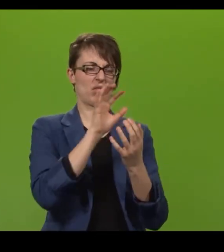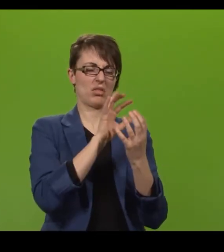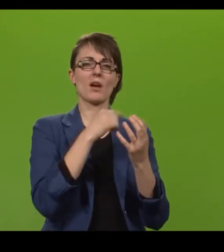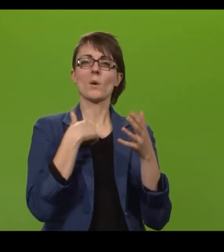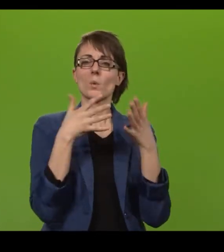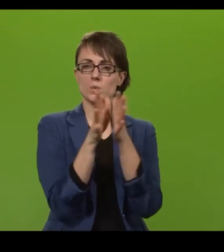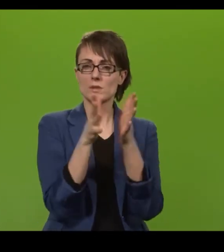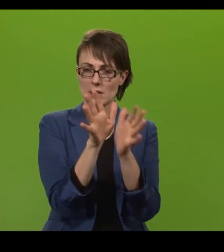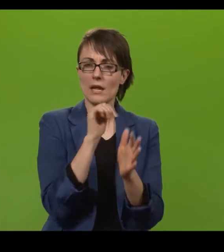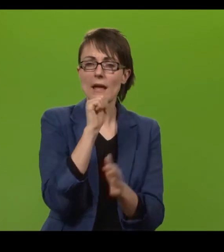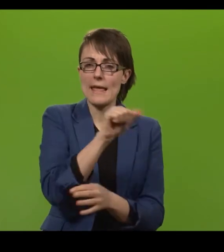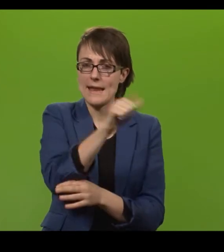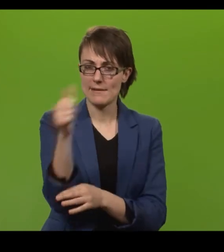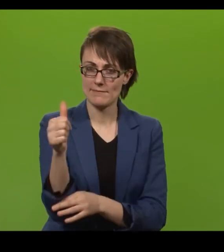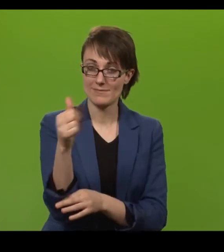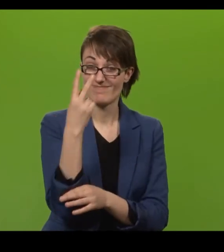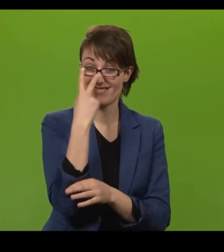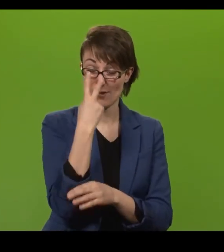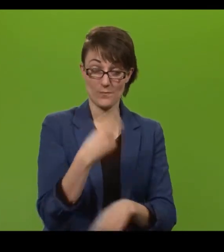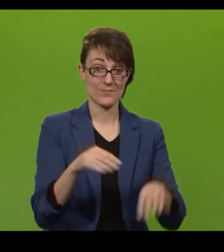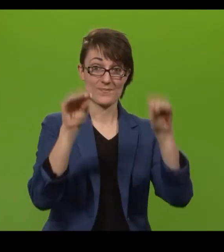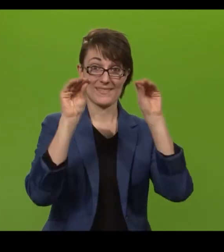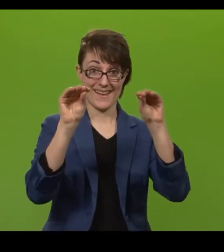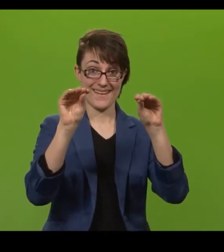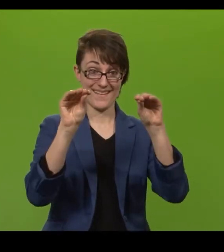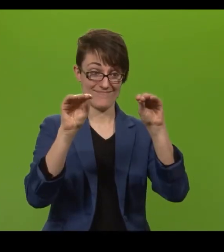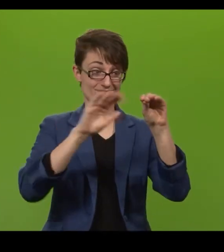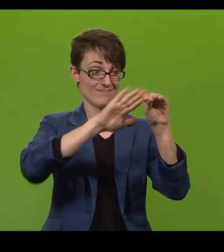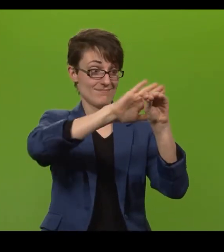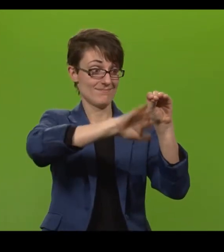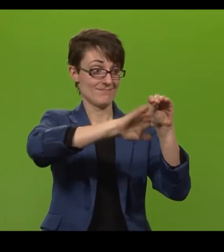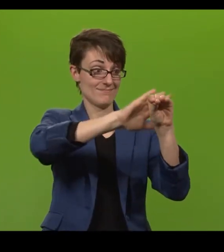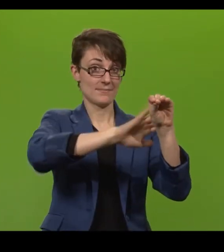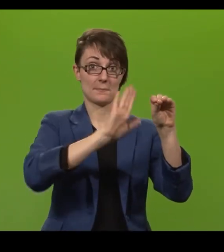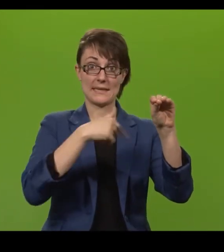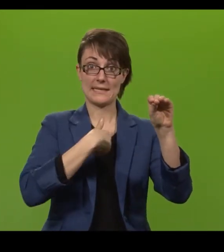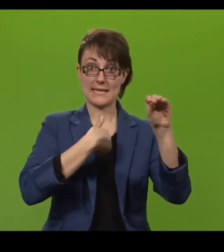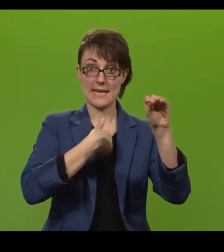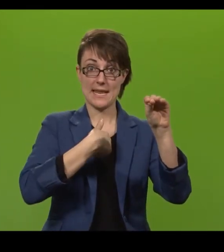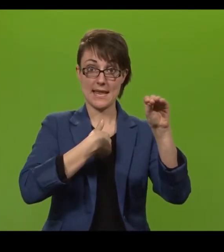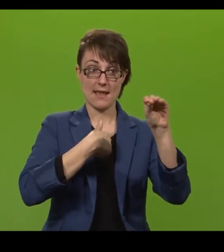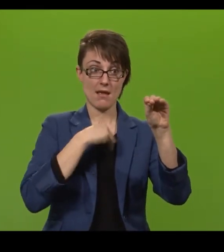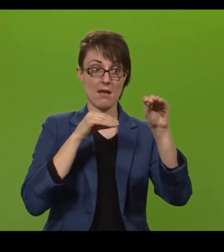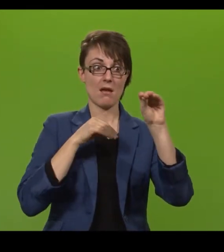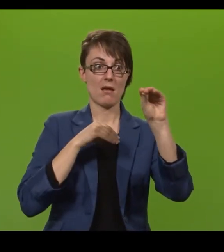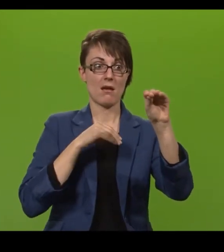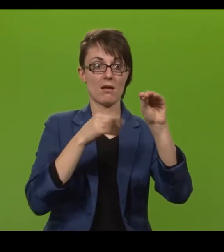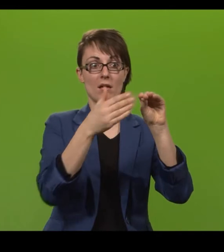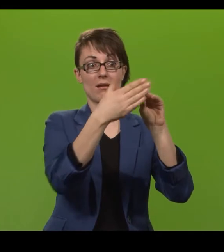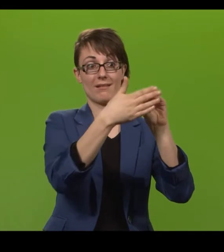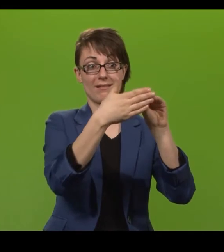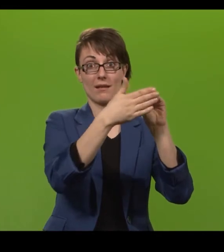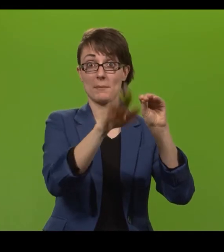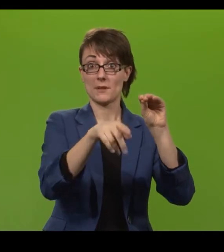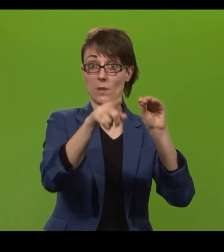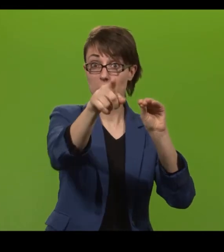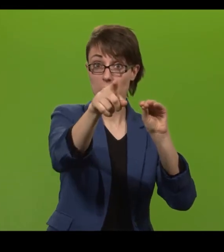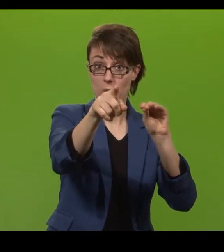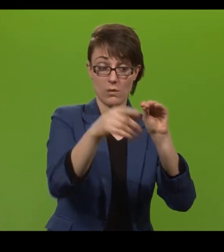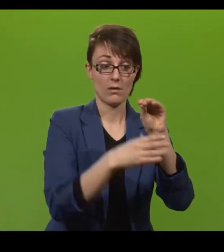Þeirr nú kannski svolítið rugglist á þessu, en sjáði. Ég kennir þér. Handabakið, snýra mér. Ég er gerandinn. Fingurnir,